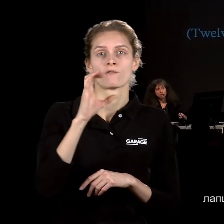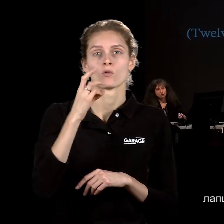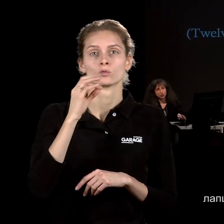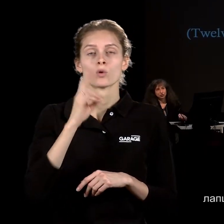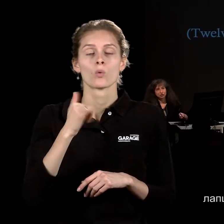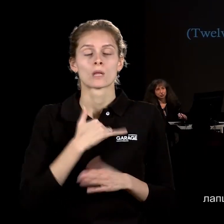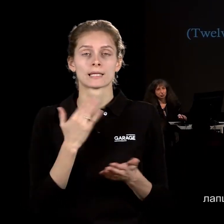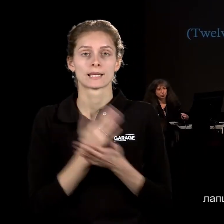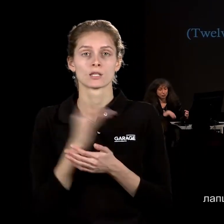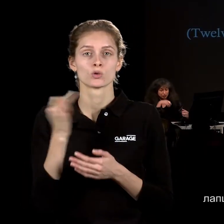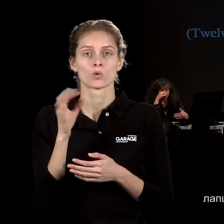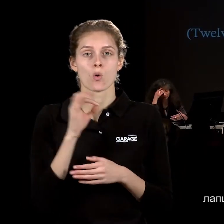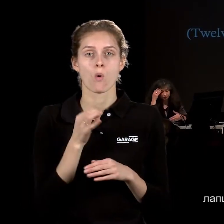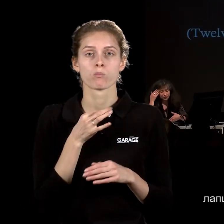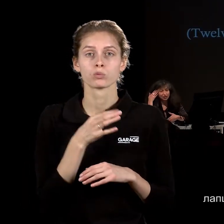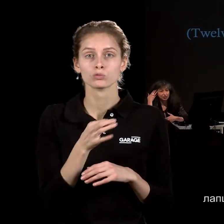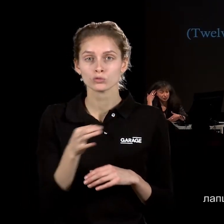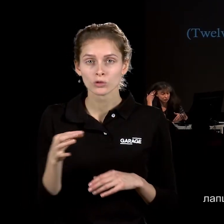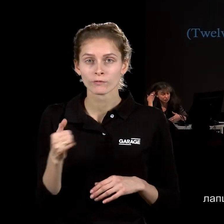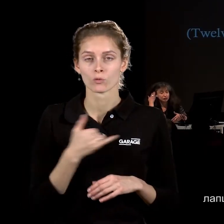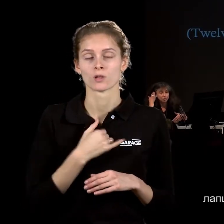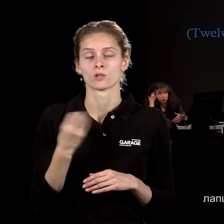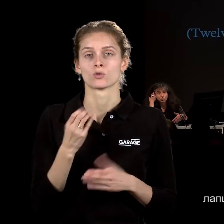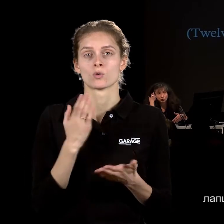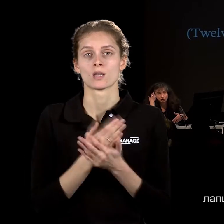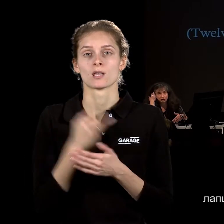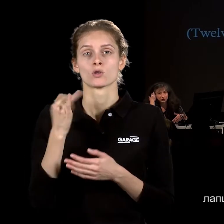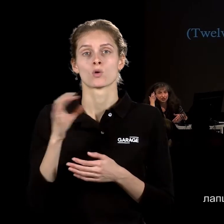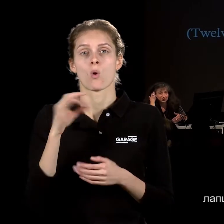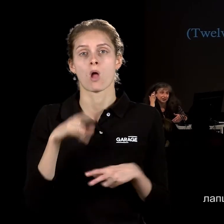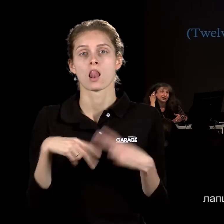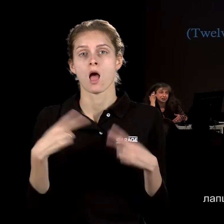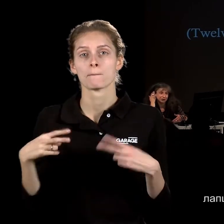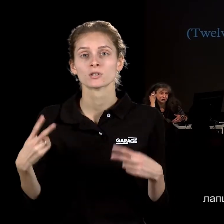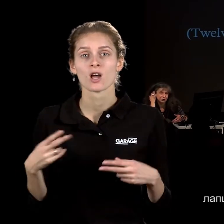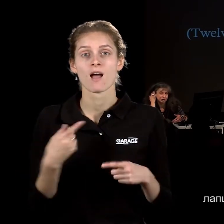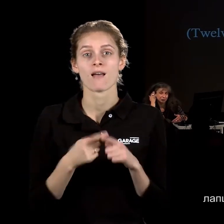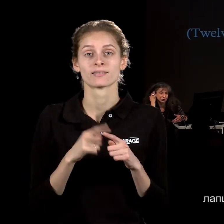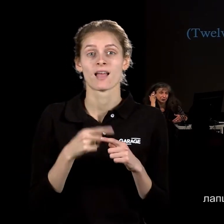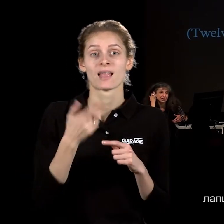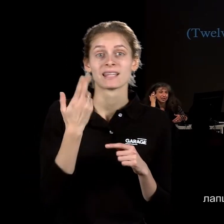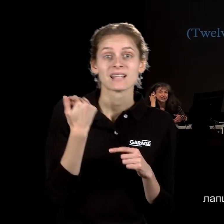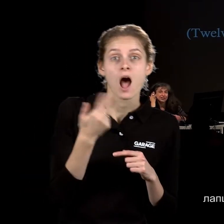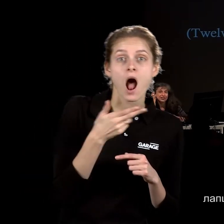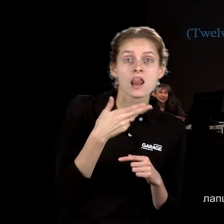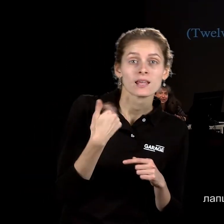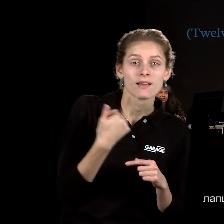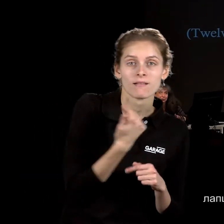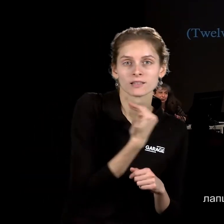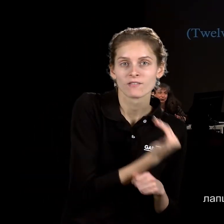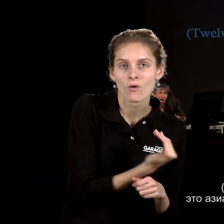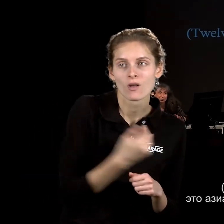путешествия, у нас есть история про лапшу, которая и итальянское традиционное блюдо, и